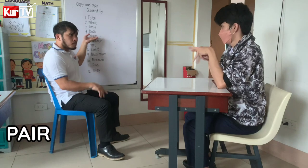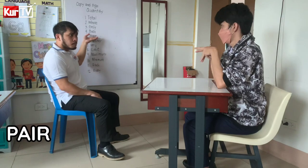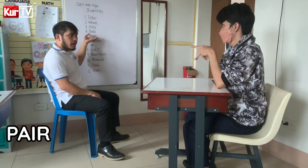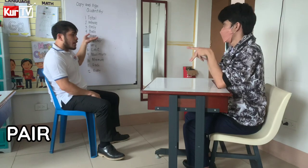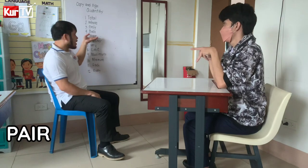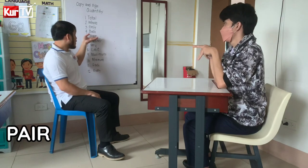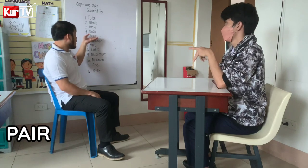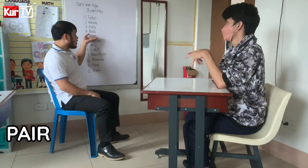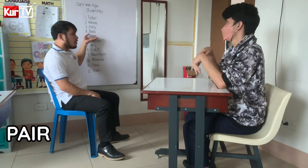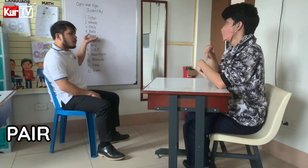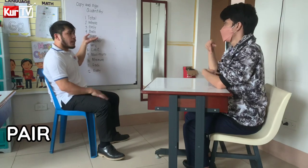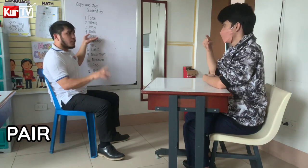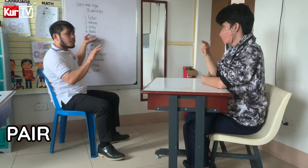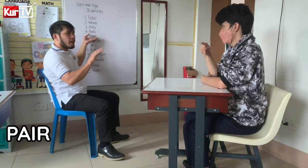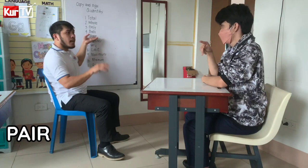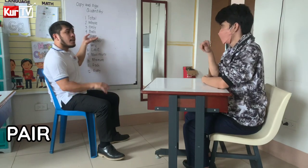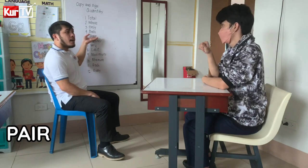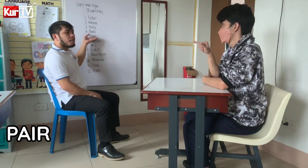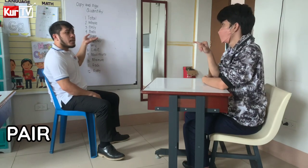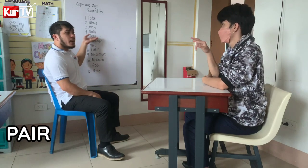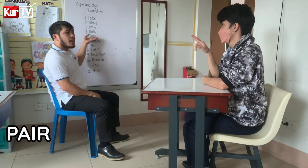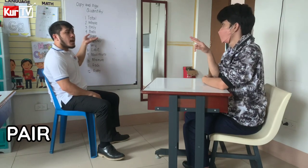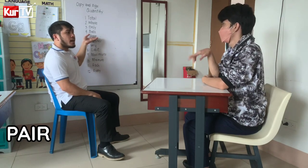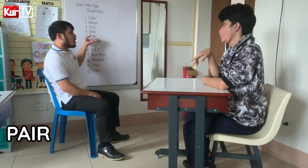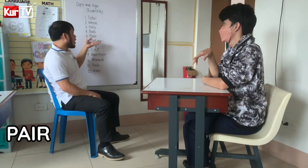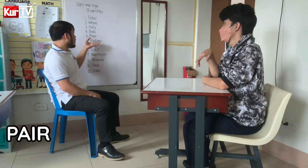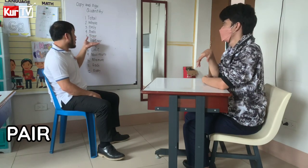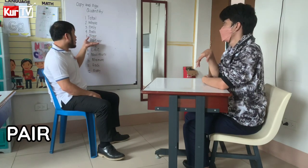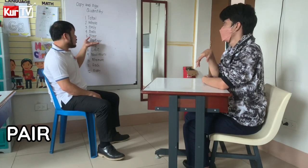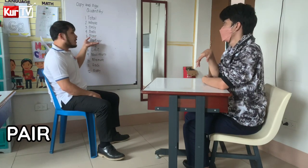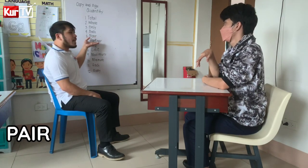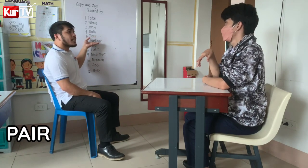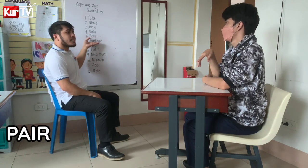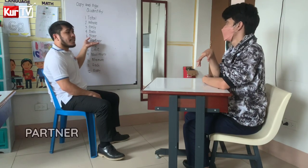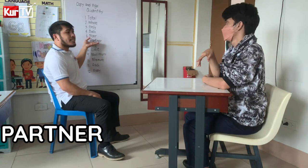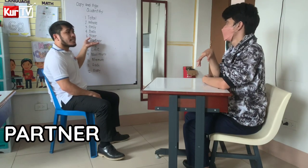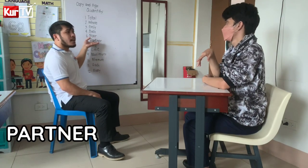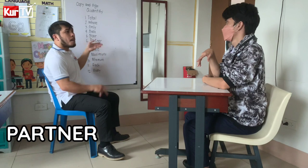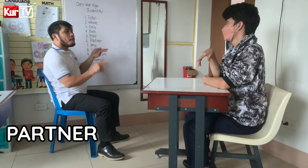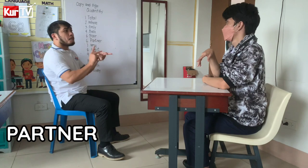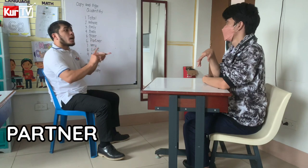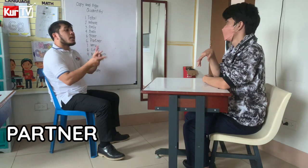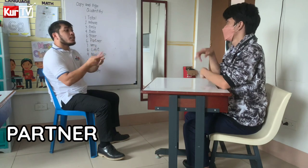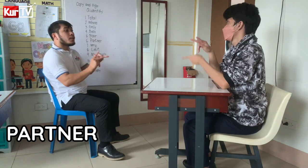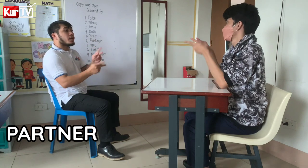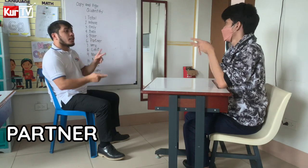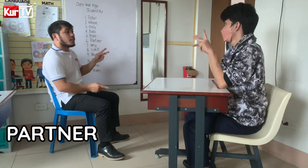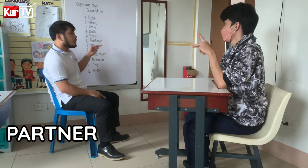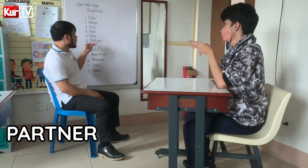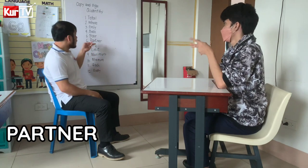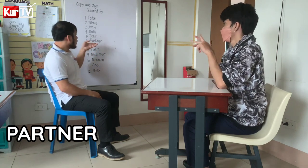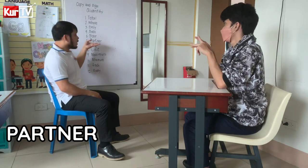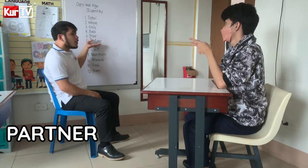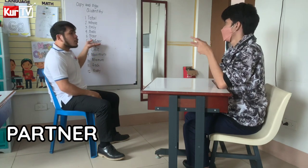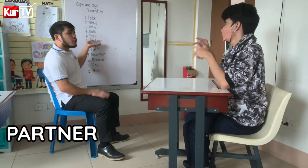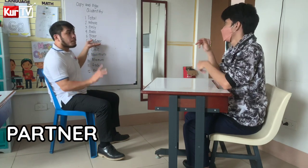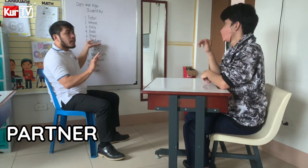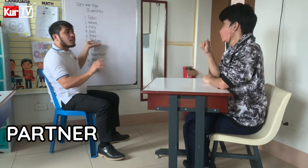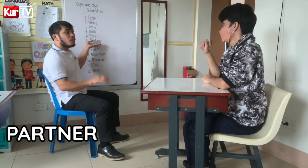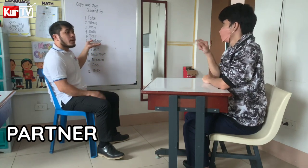Fair. Okay. You spell. T-A-I-R. Very good. Next is partner. You spell the word.